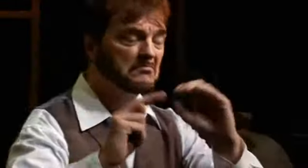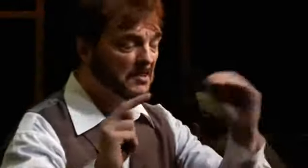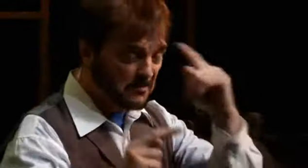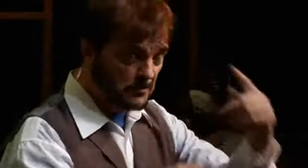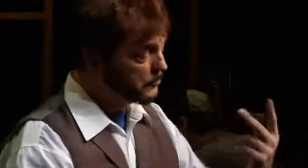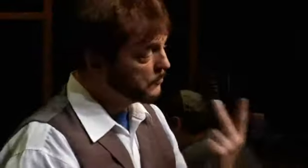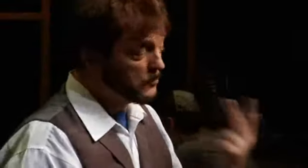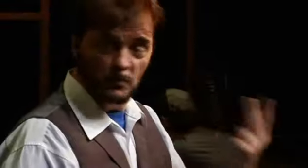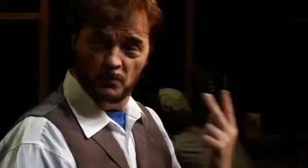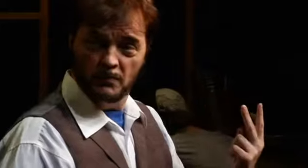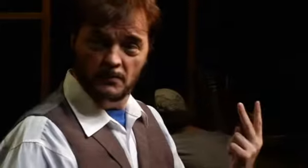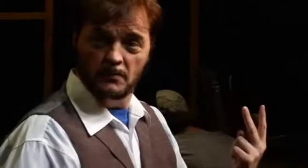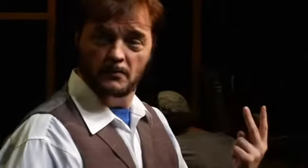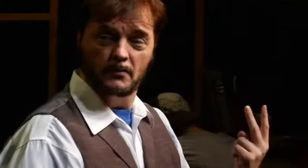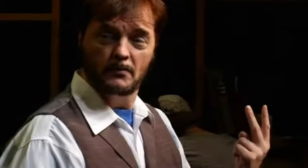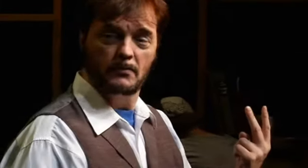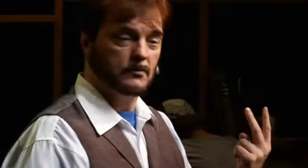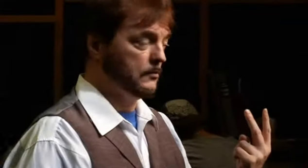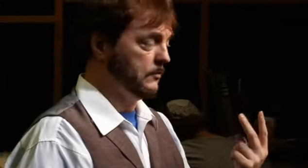Роберт Де Майо играет в театре уже 30 лет.